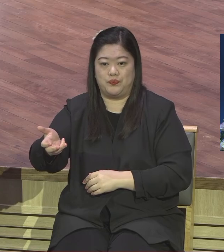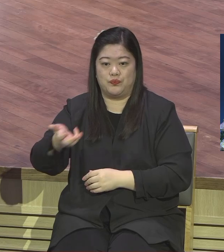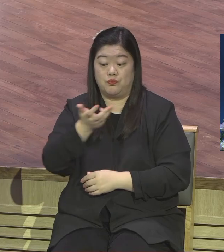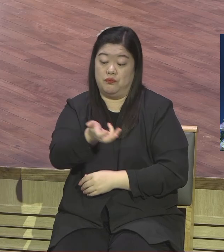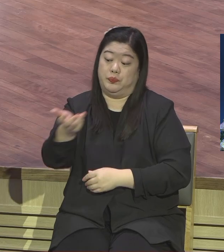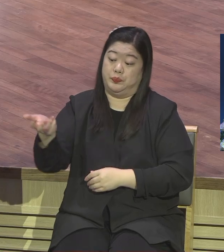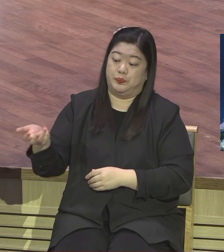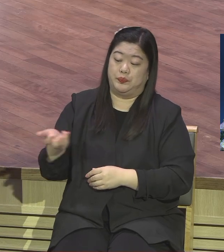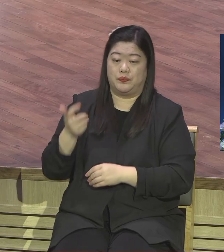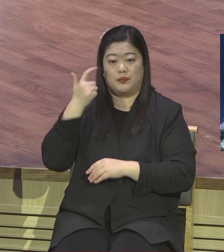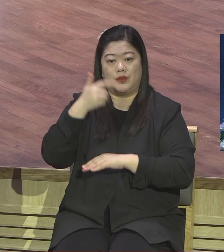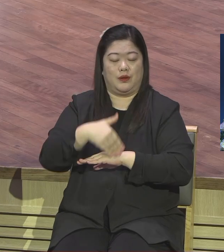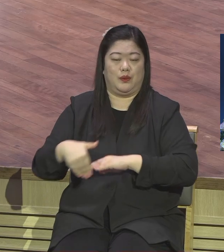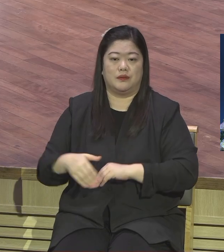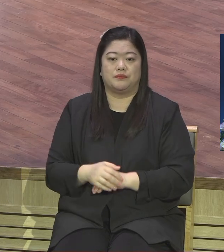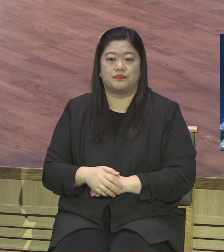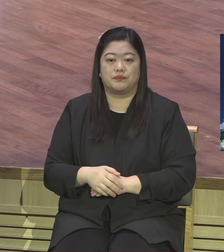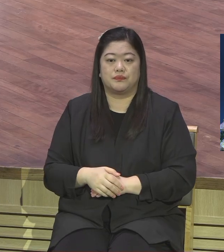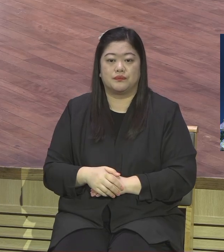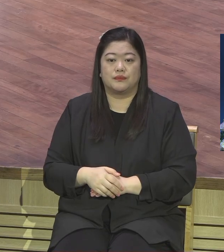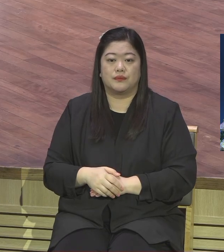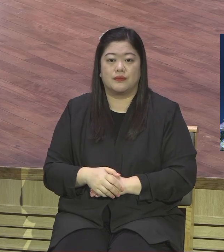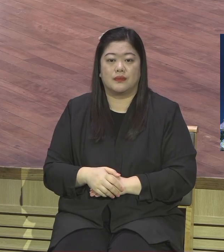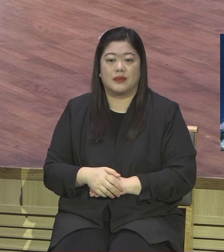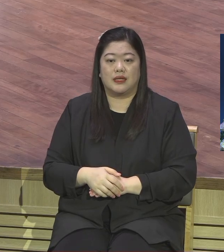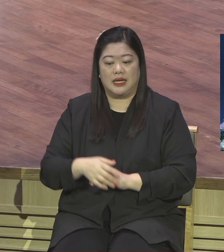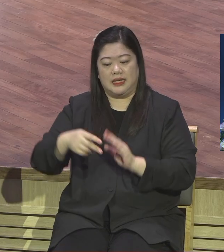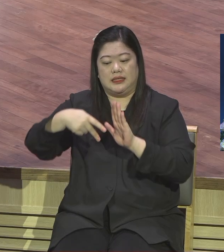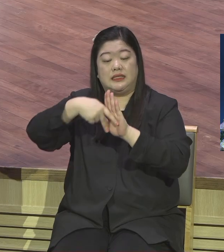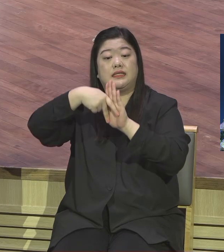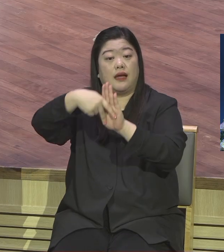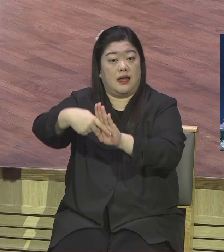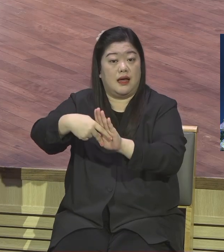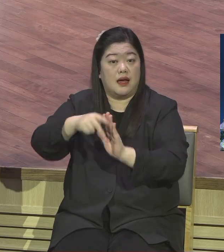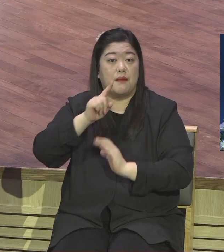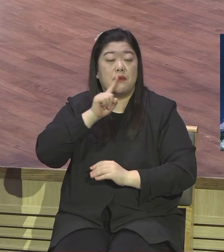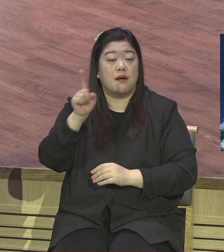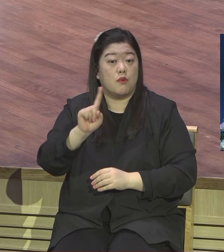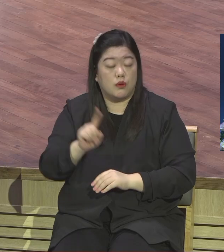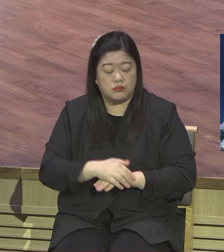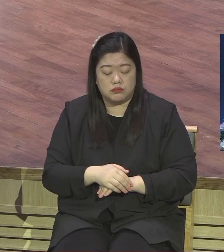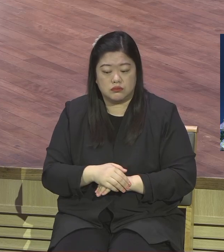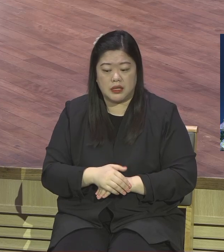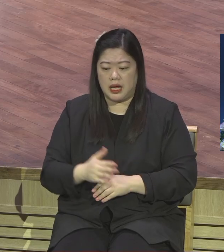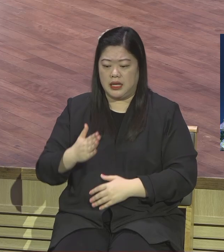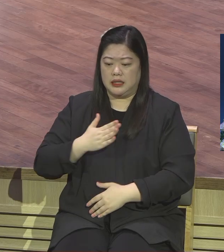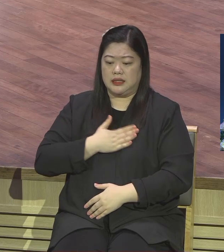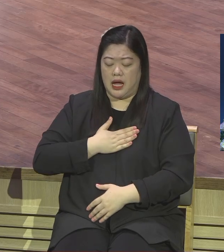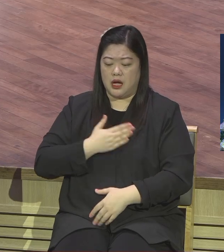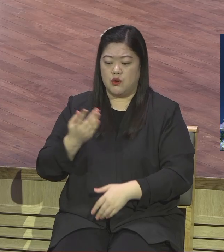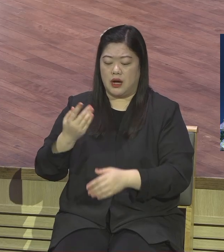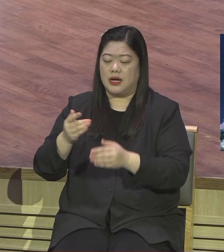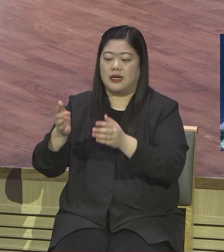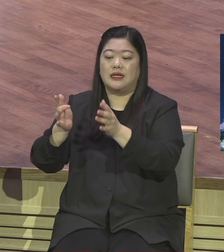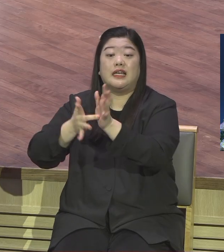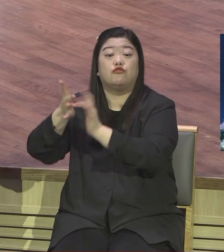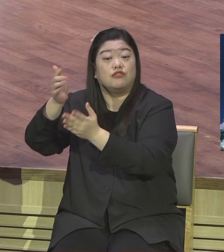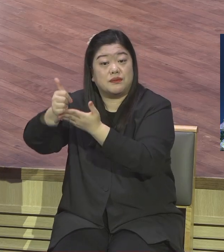이사회가 그랬습니다 누구를 위해서 나를 위해서 누가 갈꼬 라는 예수님 명령에 나를 보내셔서